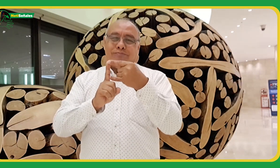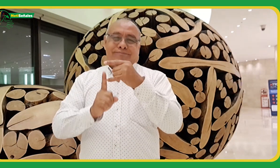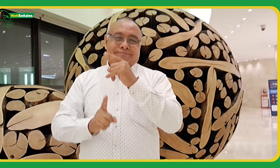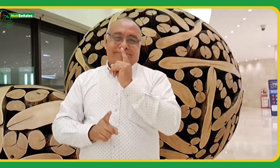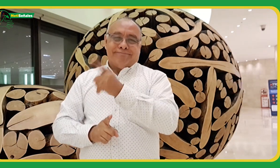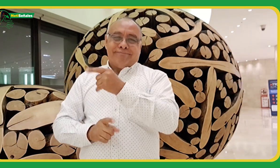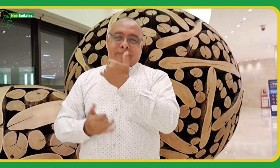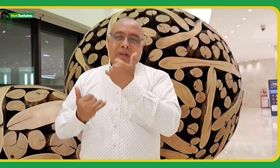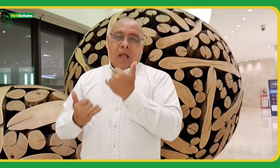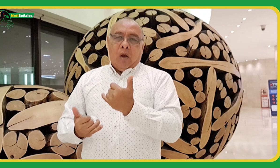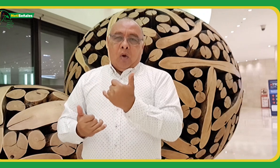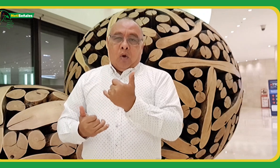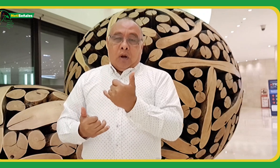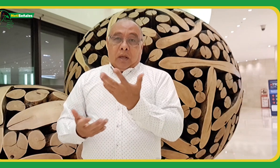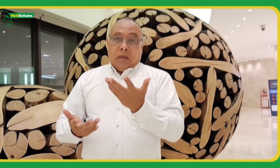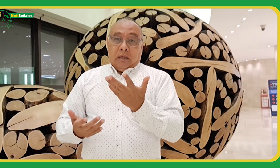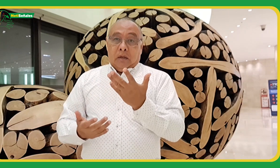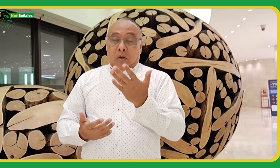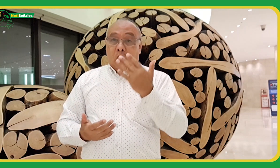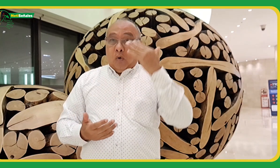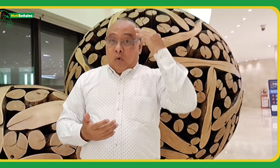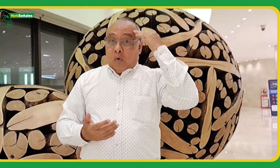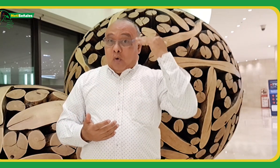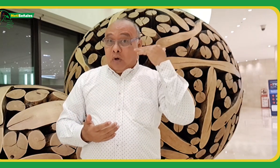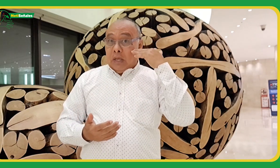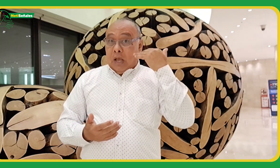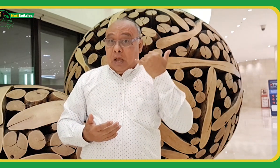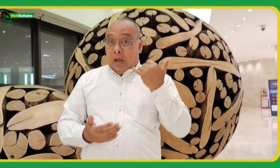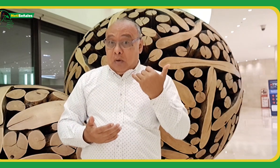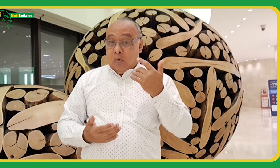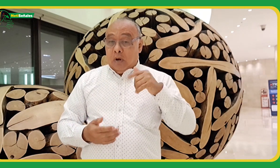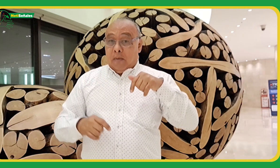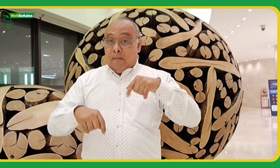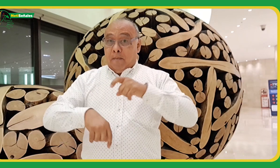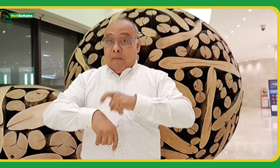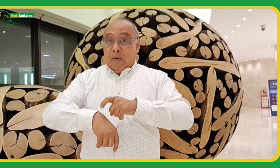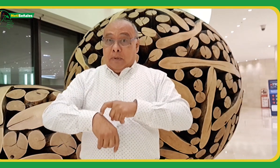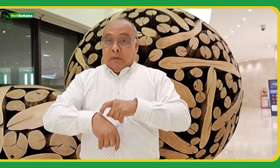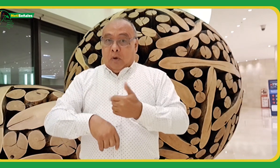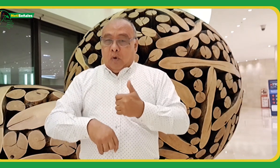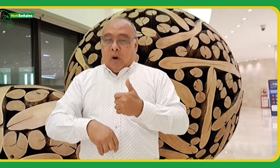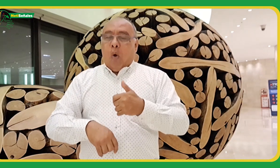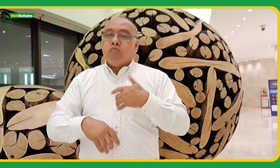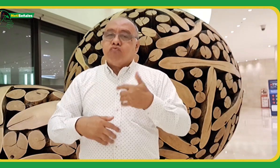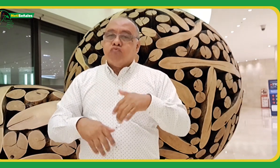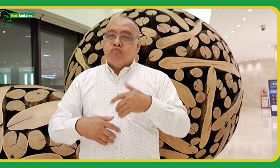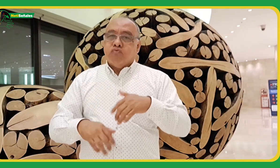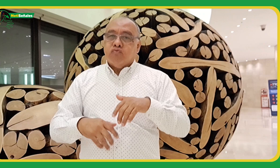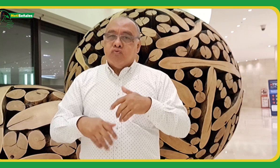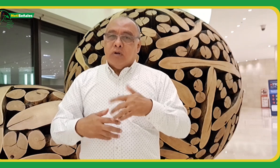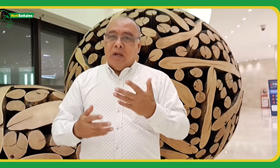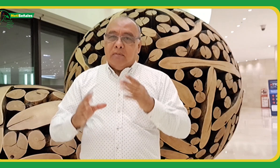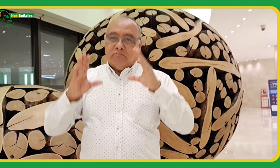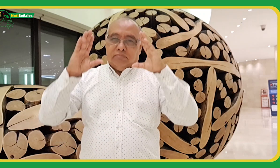pues en estos momentos me encuentro en Corea del Sur, lo que quiere decir que cuando acá es de noche,